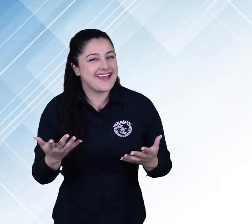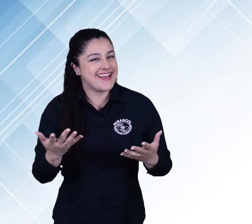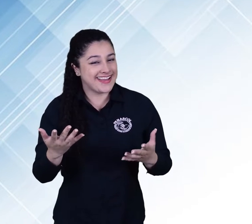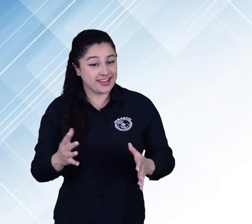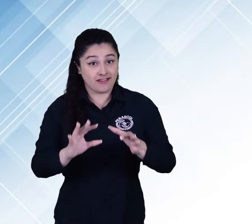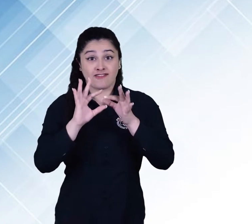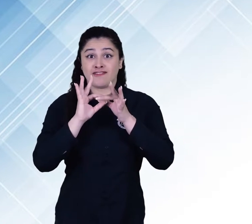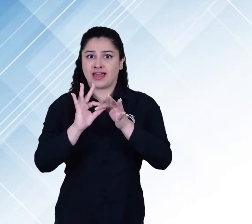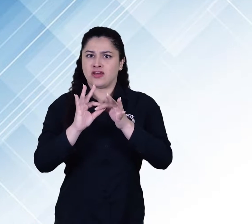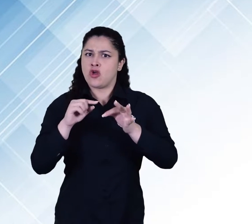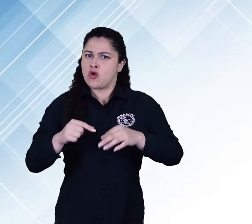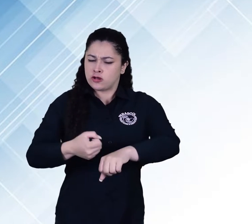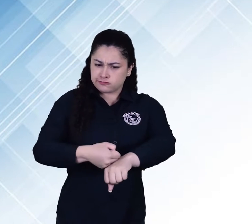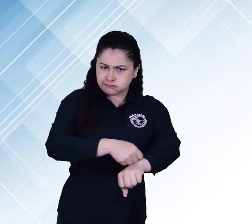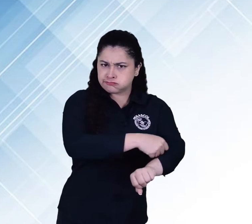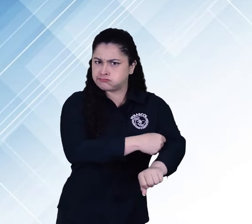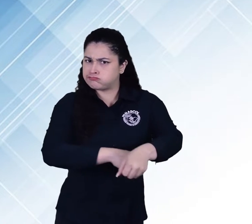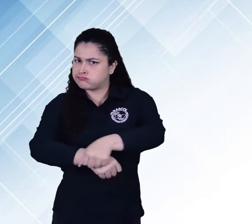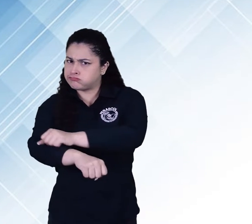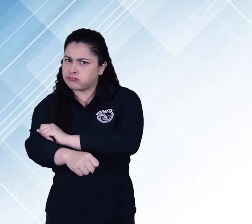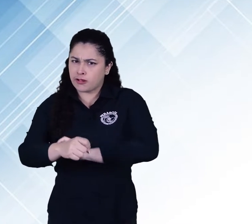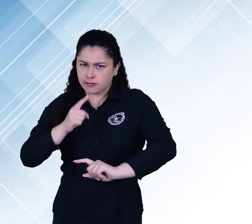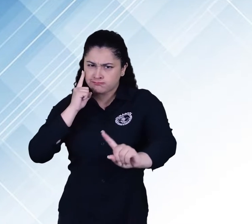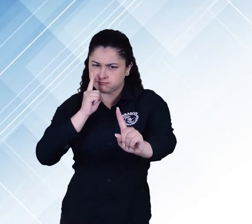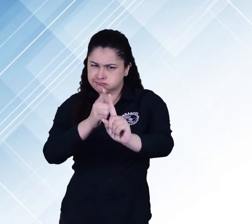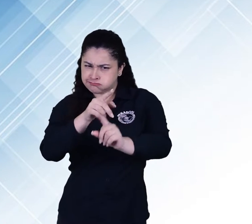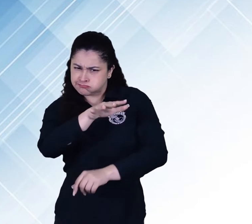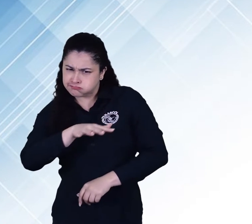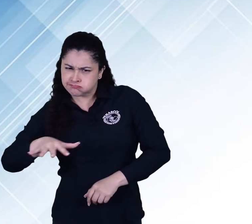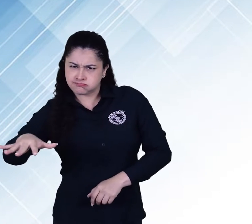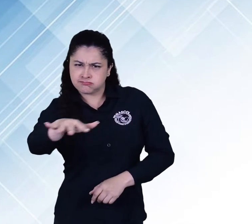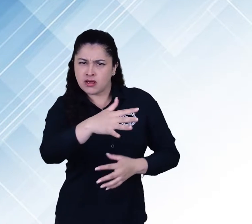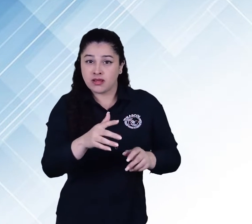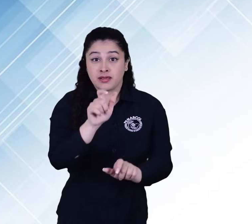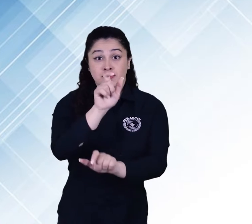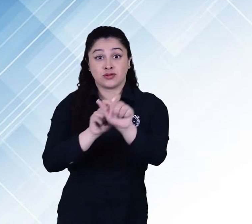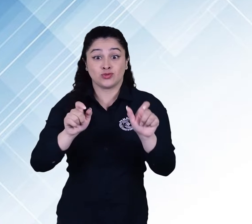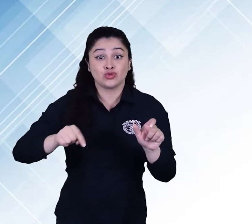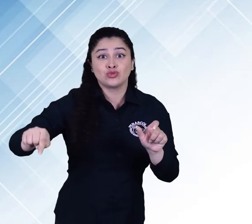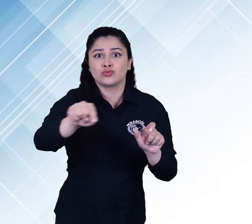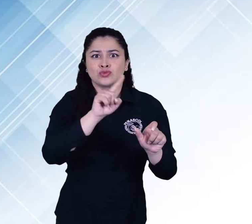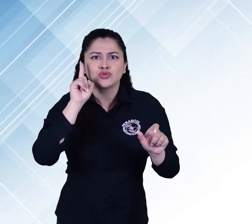Penascol se pone la camiseta con el objetivo de visibilizar los derechos de las personas sordas.